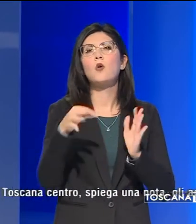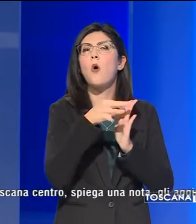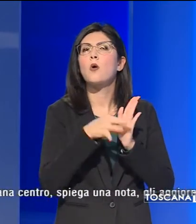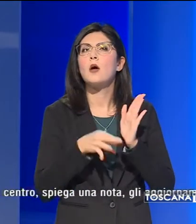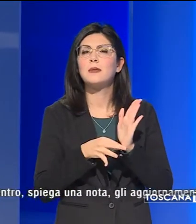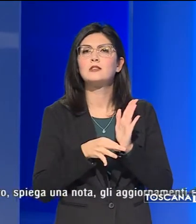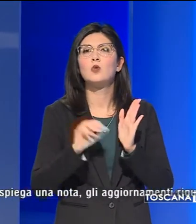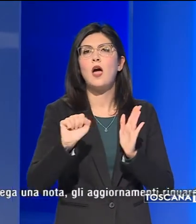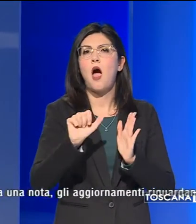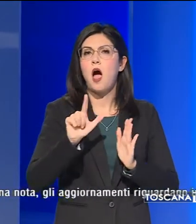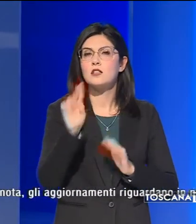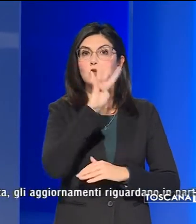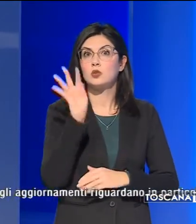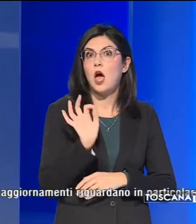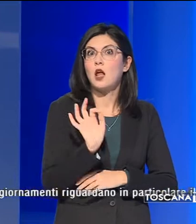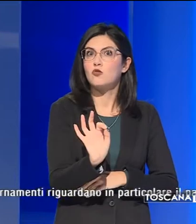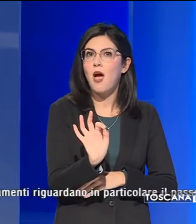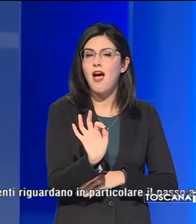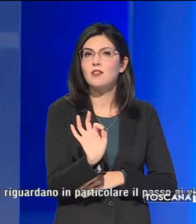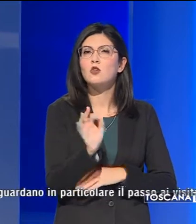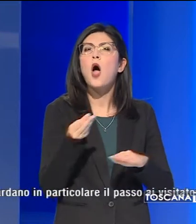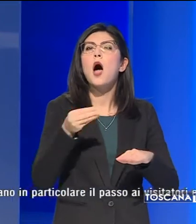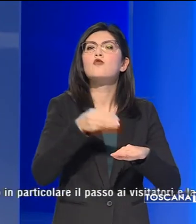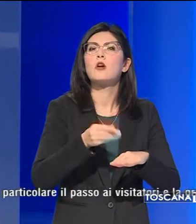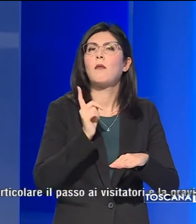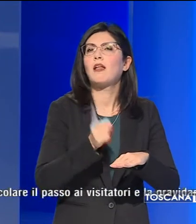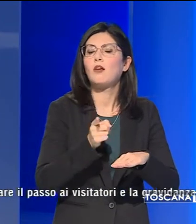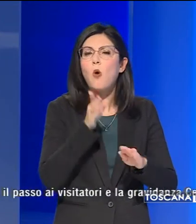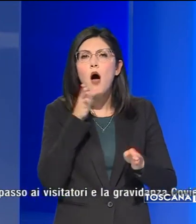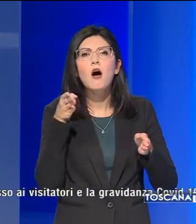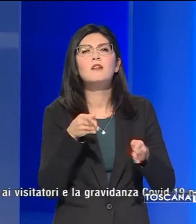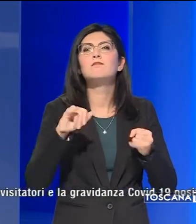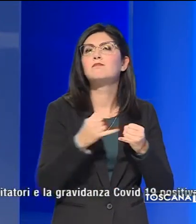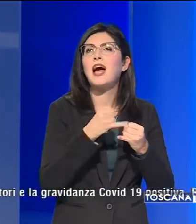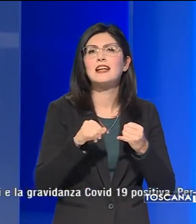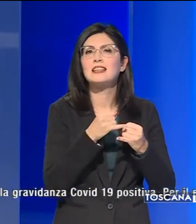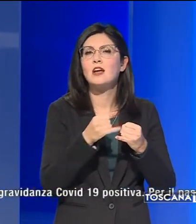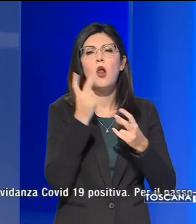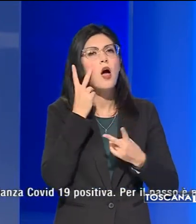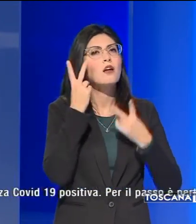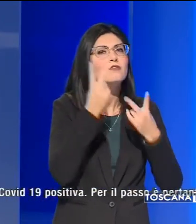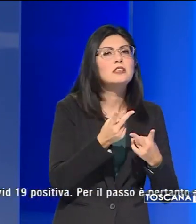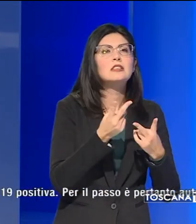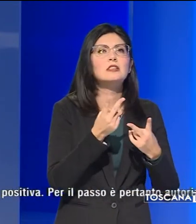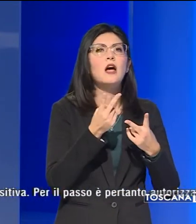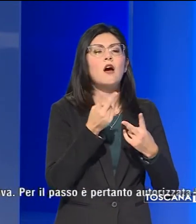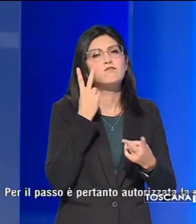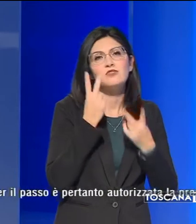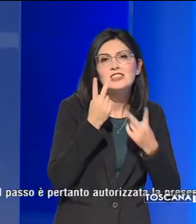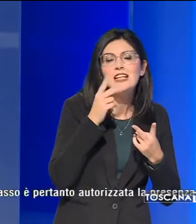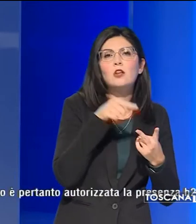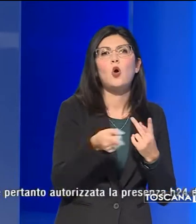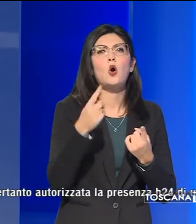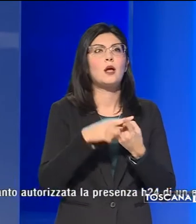dall'ASA Toscana Centro, gli aggiornamenti riguardano in particolare il passo ai visitatori e la gravidanza